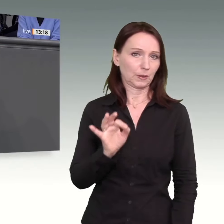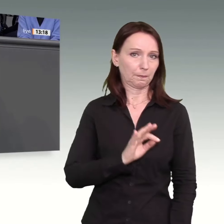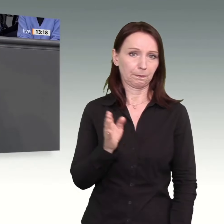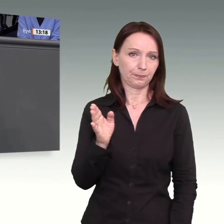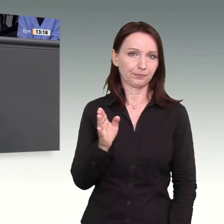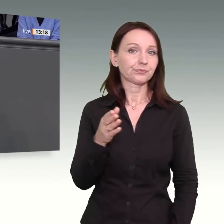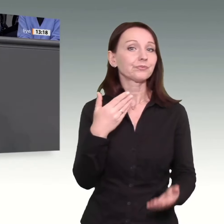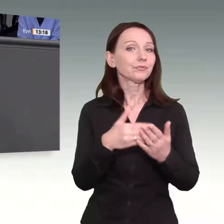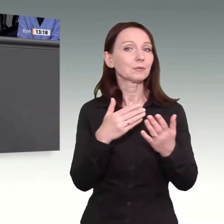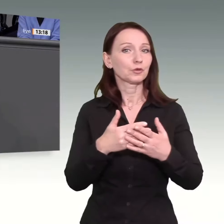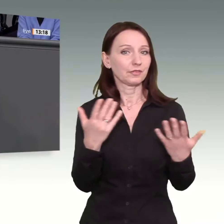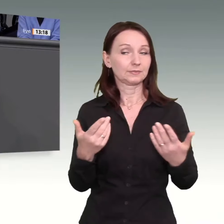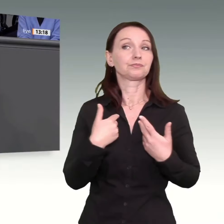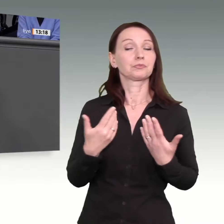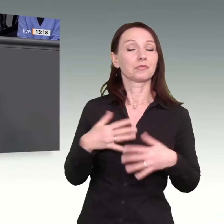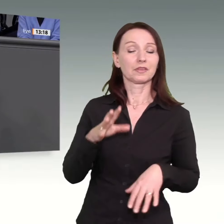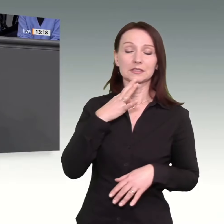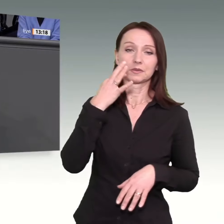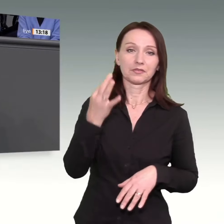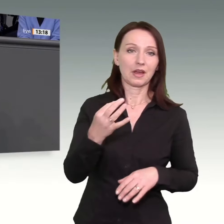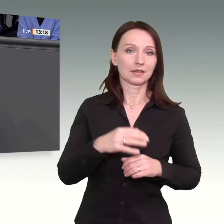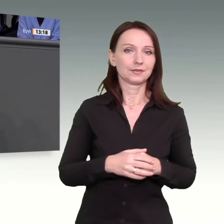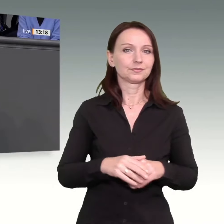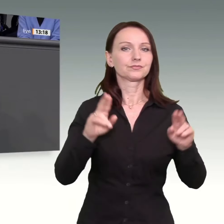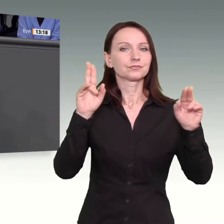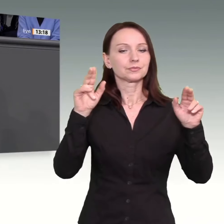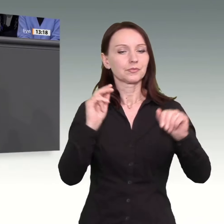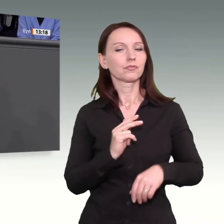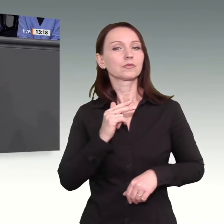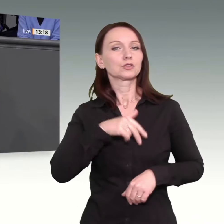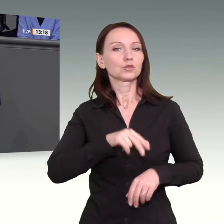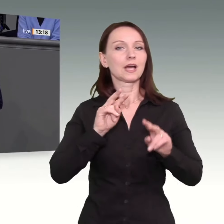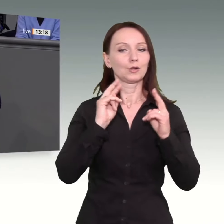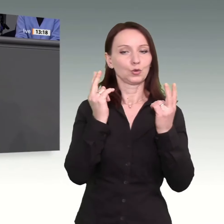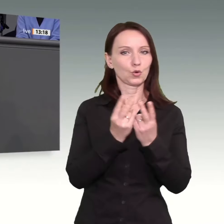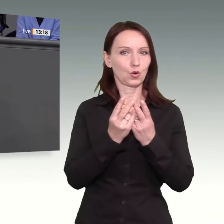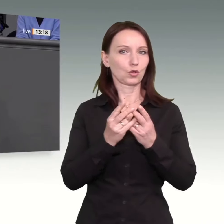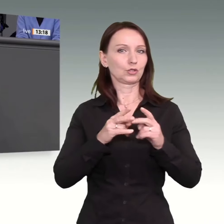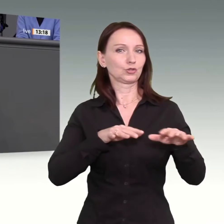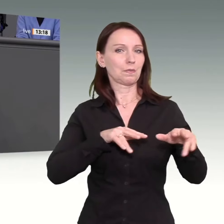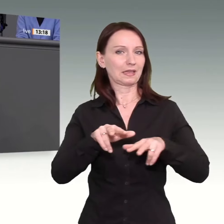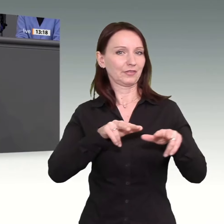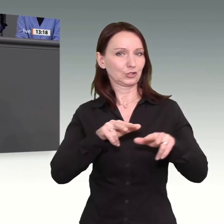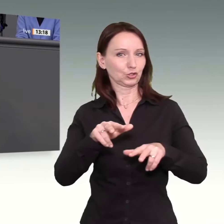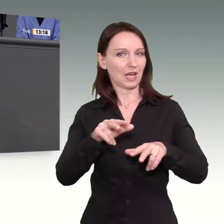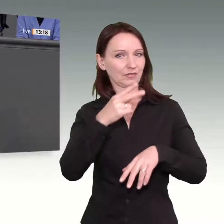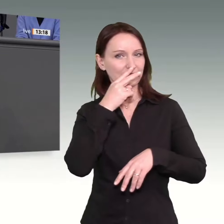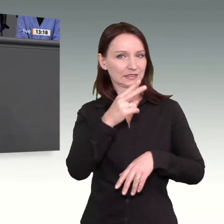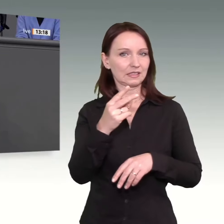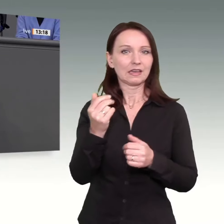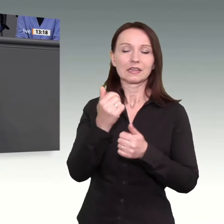Frage, wie Sie sich denn die Rahmenbedingungen der sogenannten sozial-ökologischen Marktwirtschaft konkret